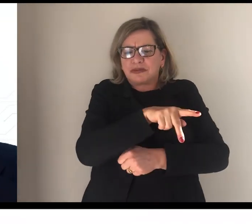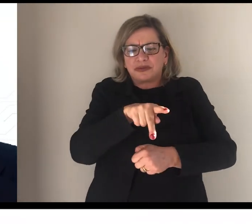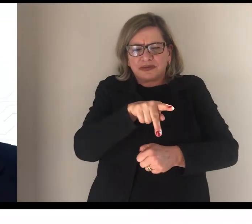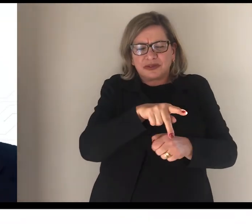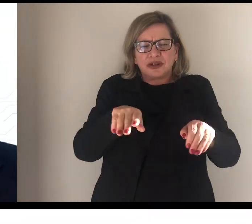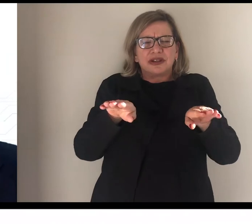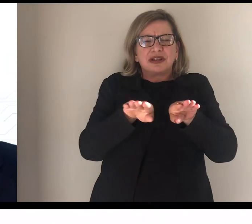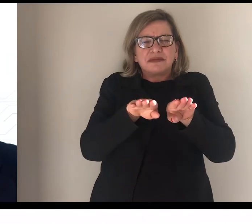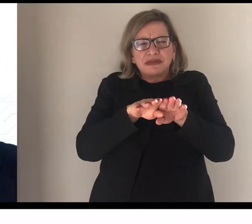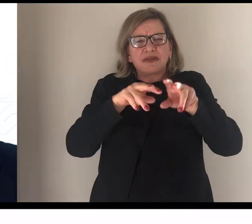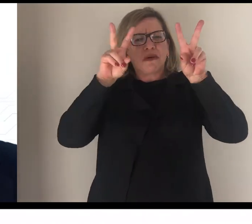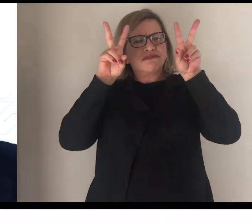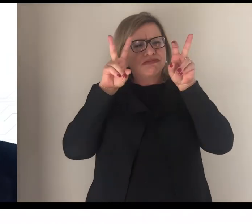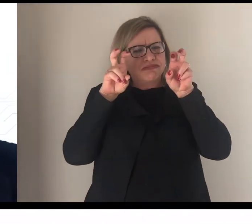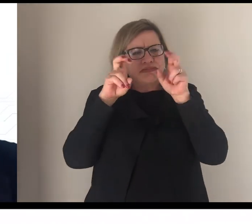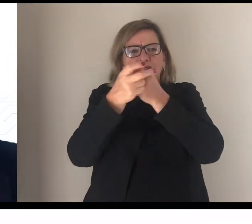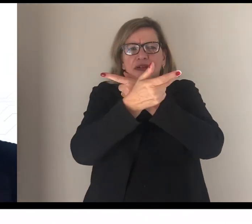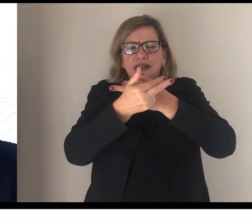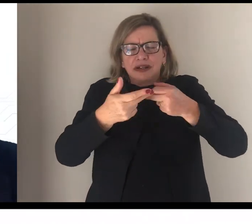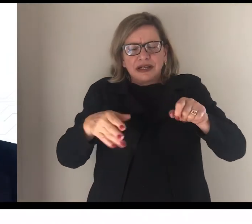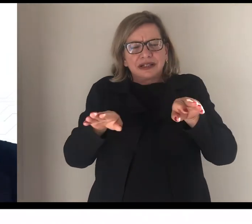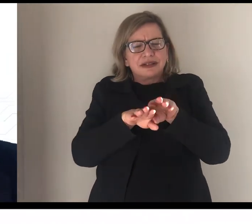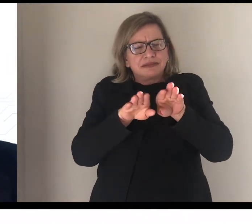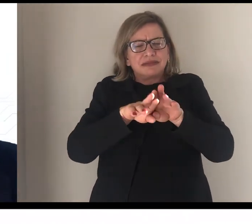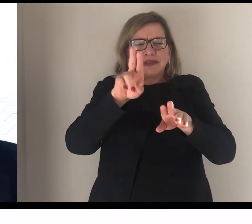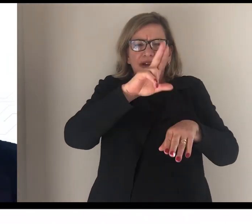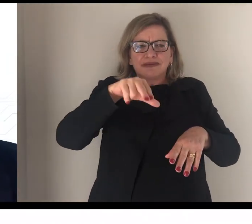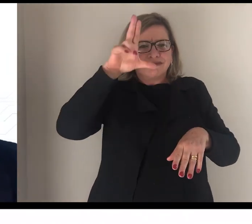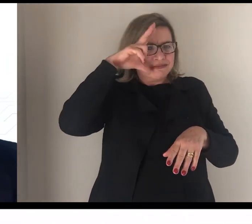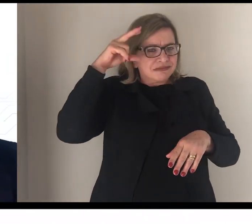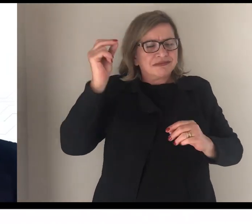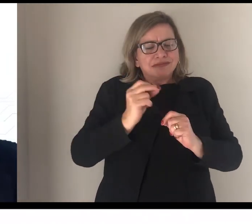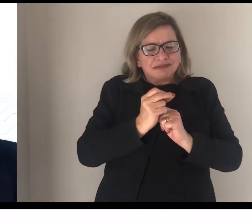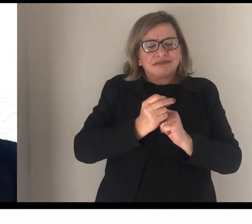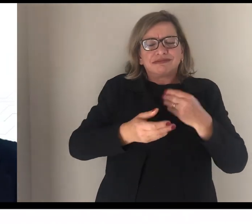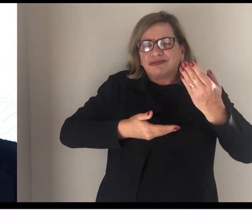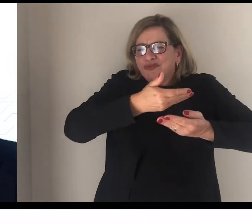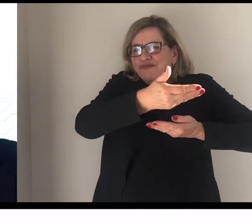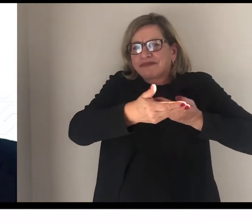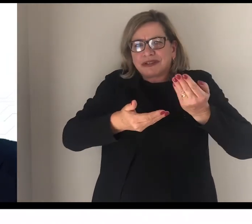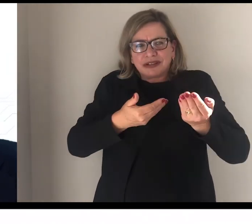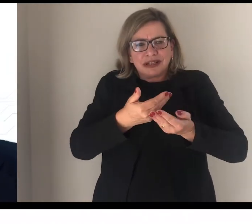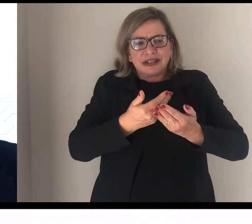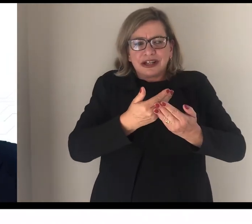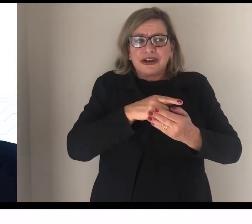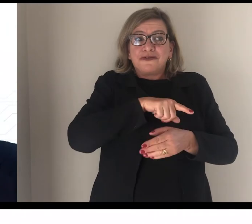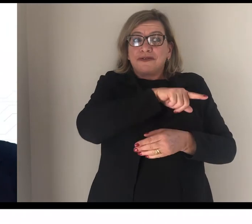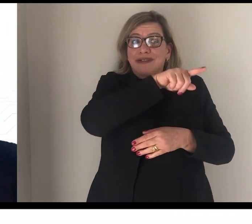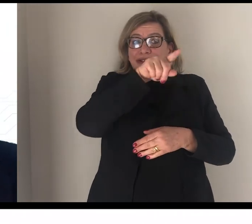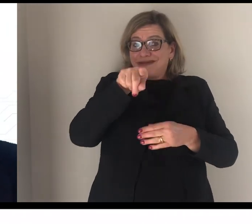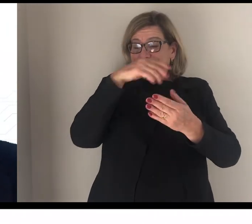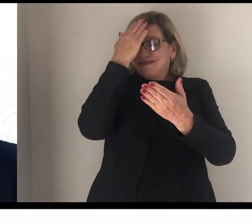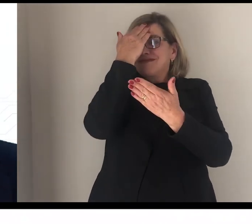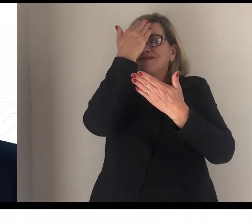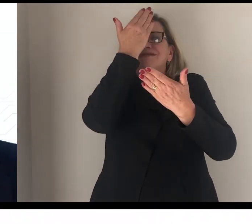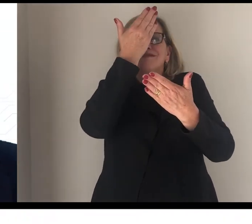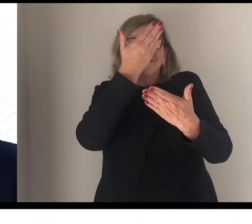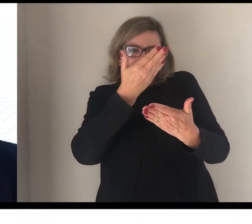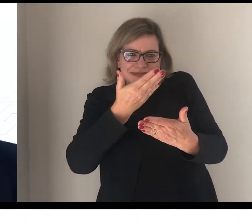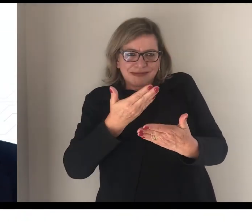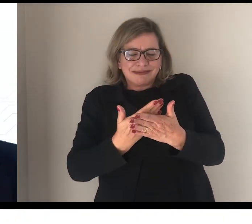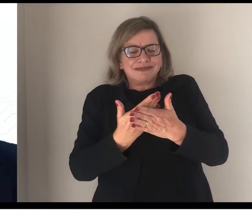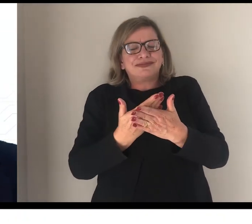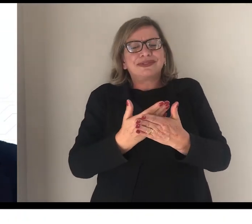o conteúdo, o aluno com a instituição. Então, não tenham dúvida de que